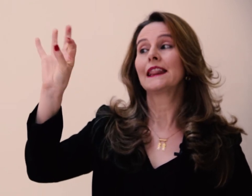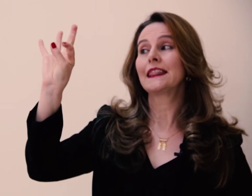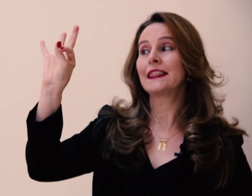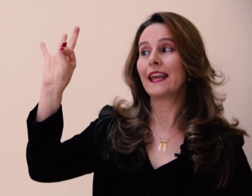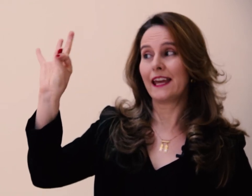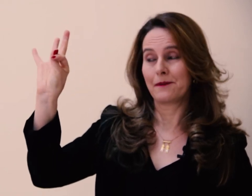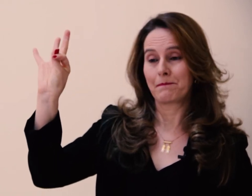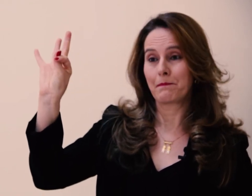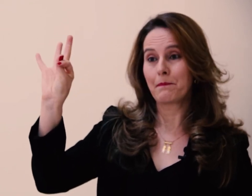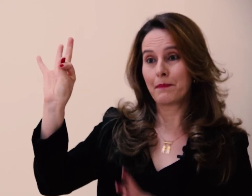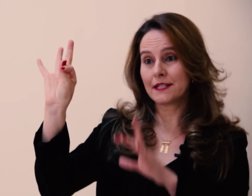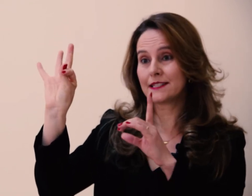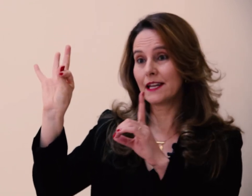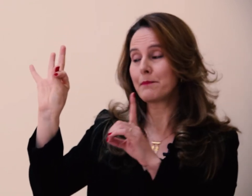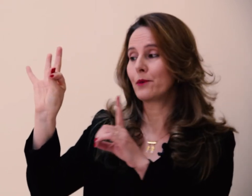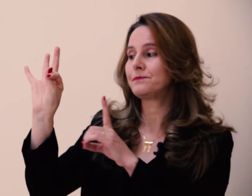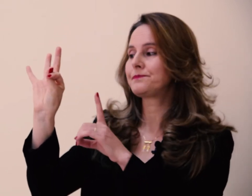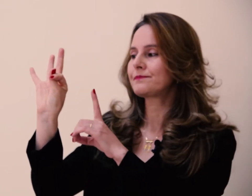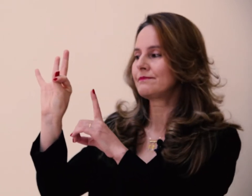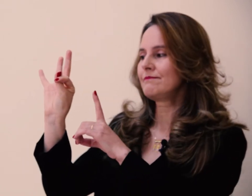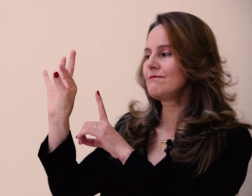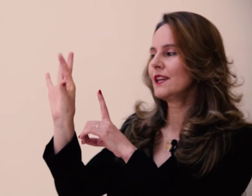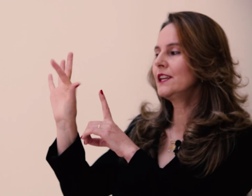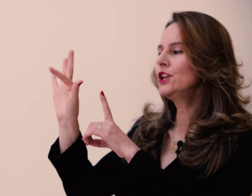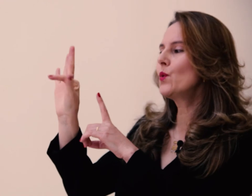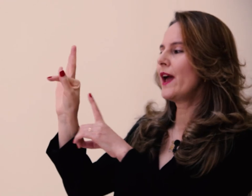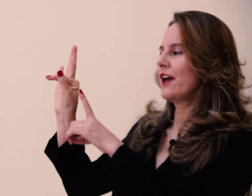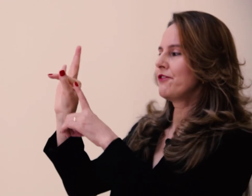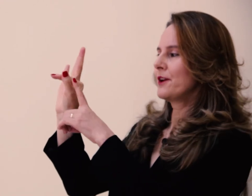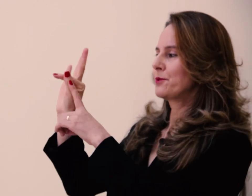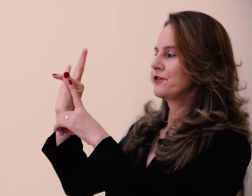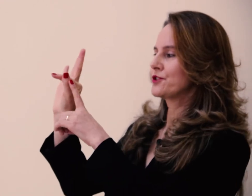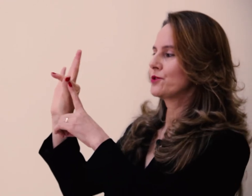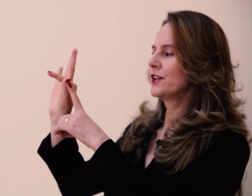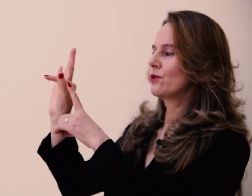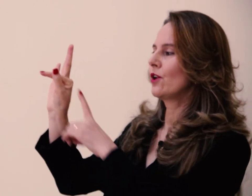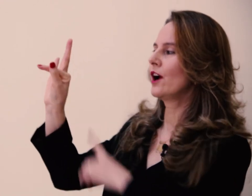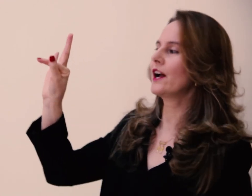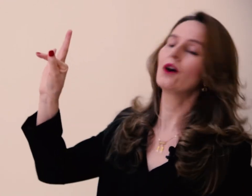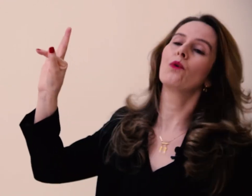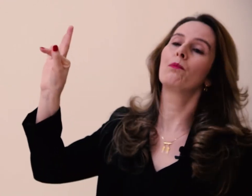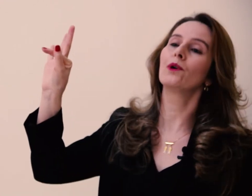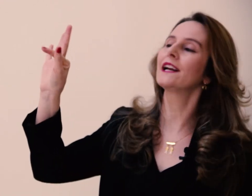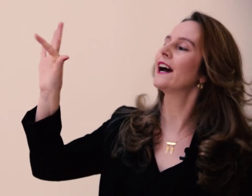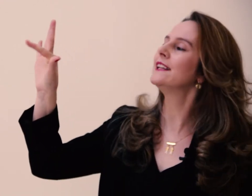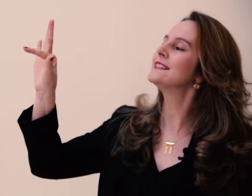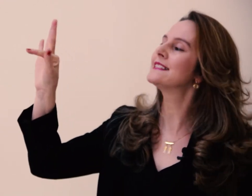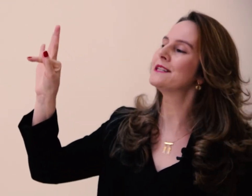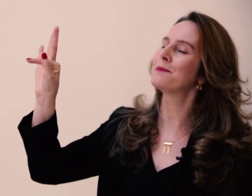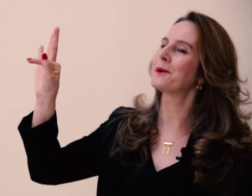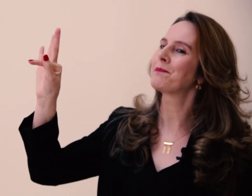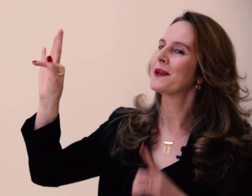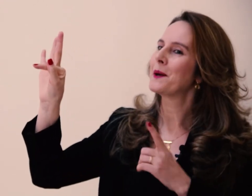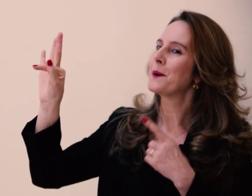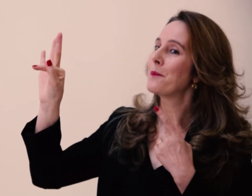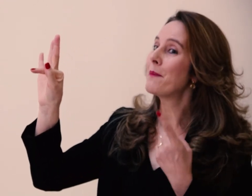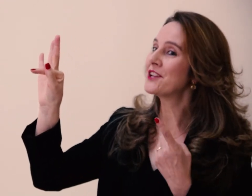T. Percebam que o F, a professora, coloca o polegar em cima. Uma